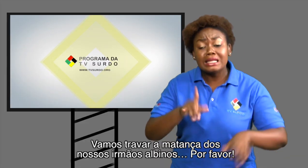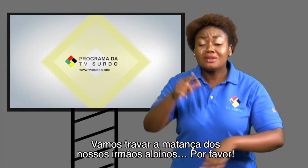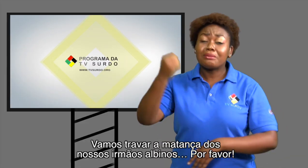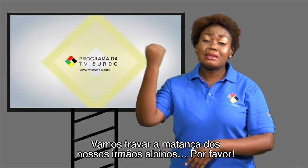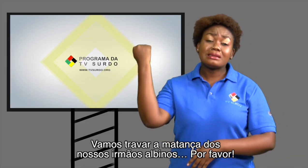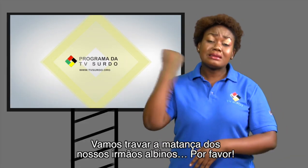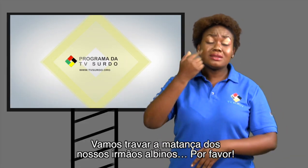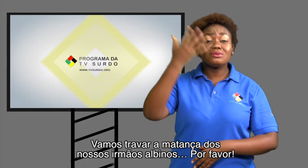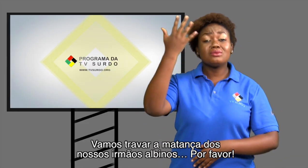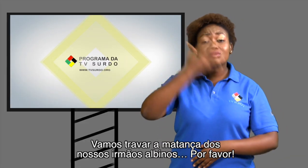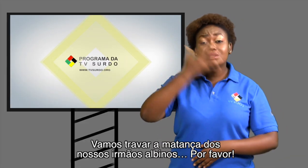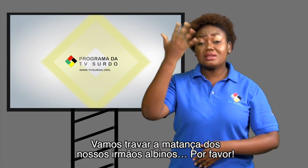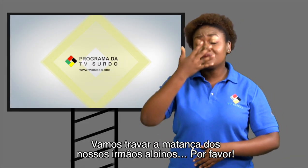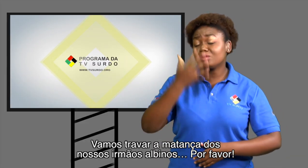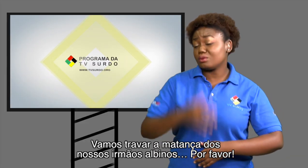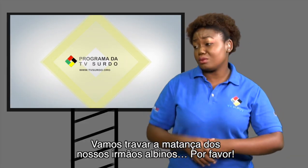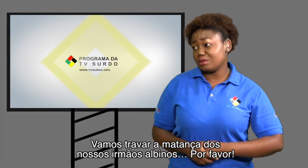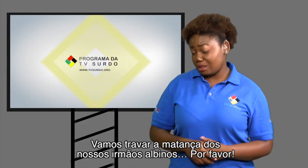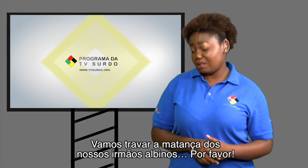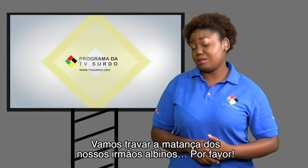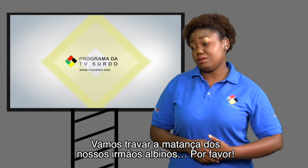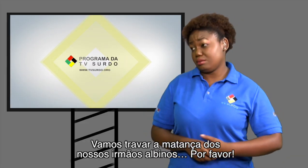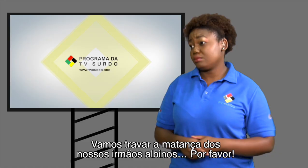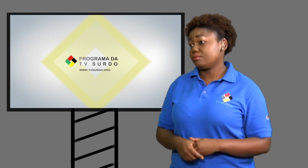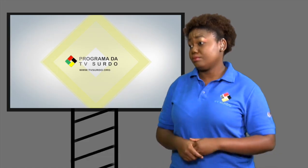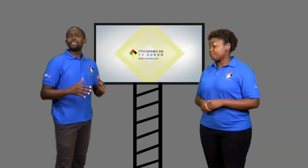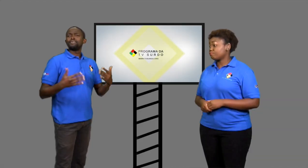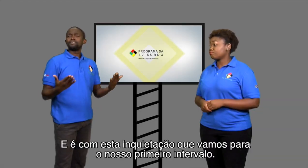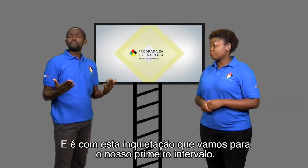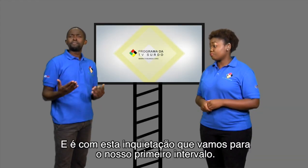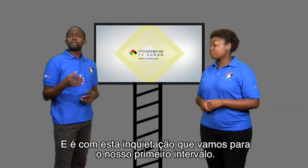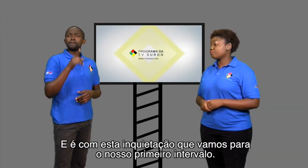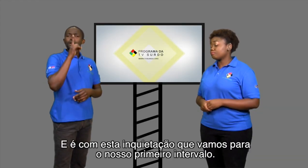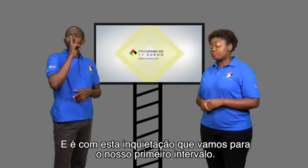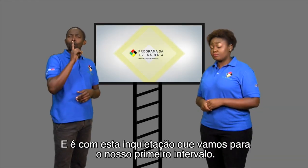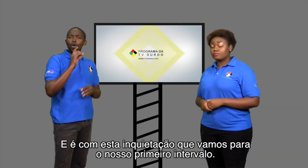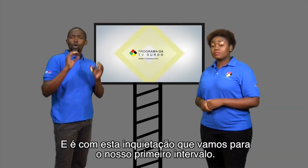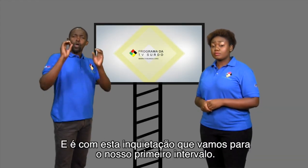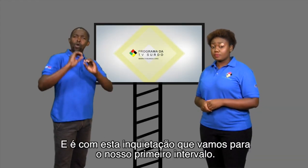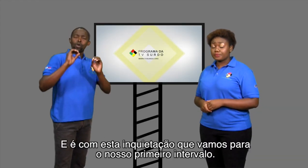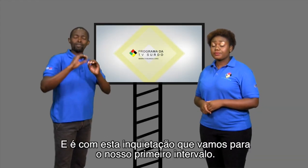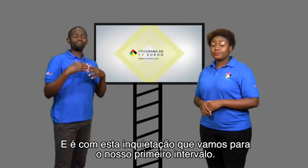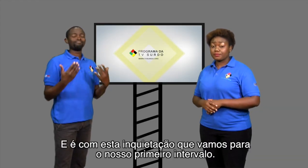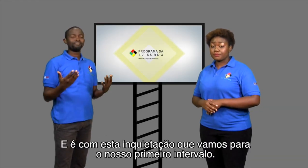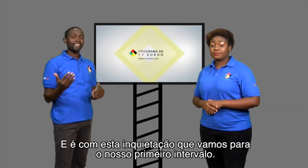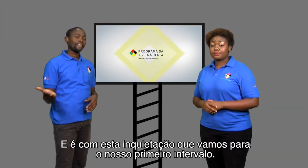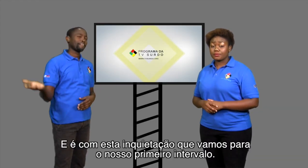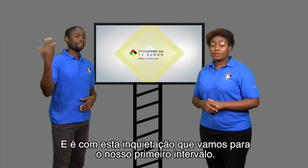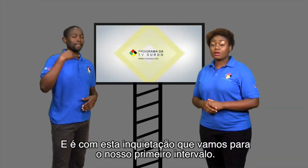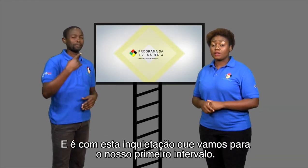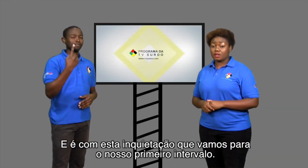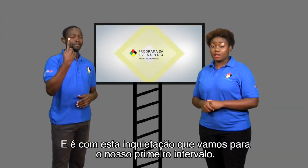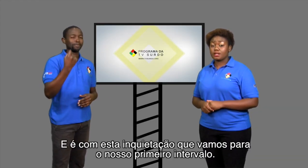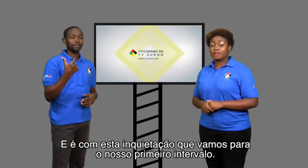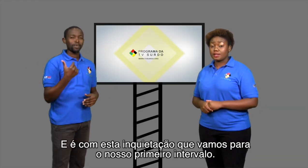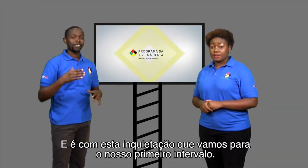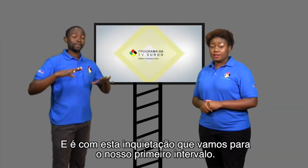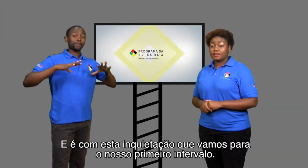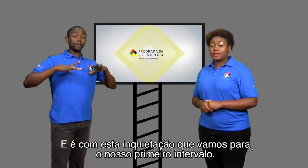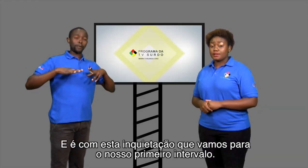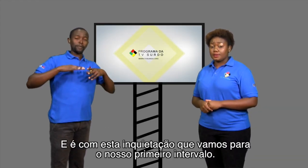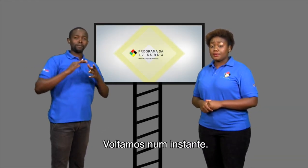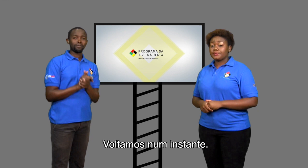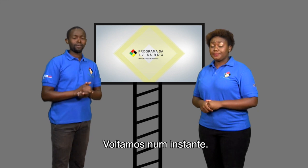travar a matança dos nossos irmãos albinos, por favor. E é com esta inquietação que vamos para o nosso primeiro